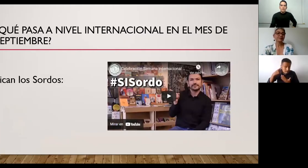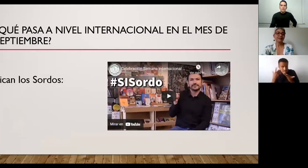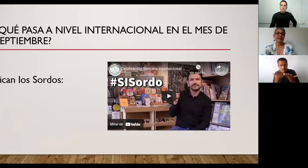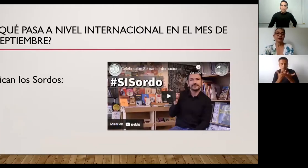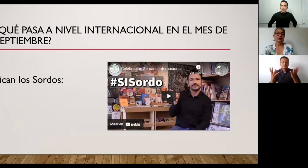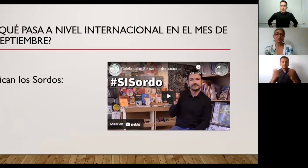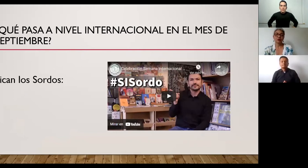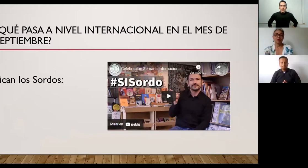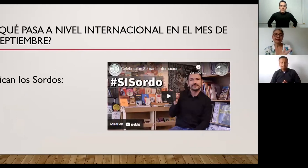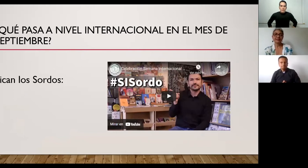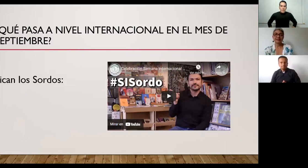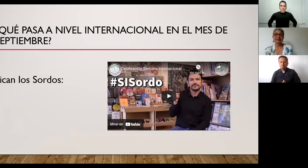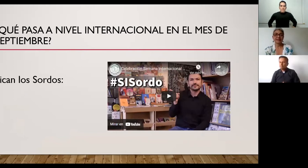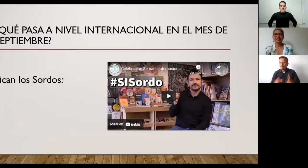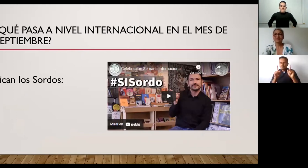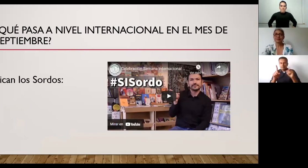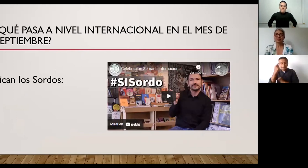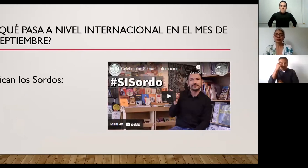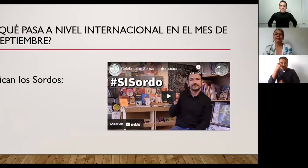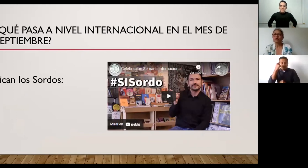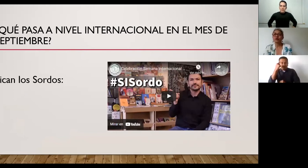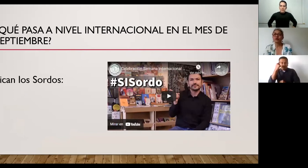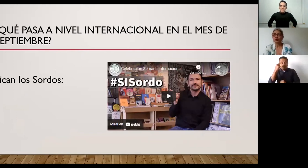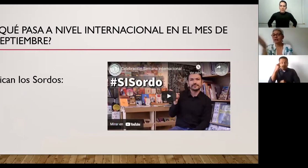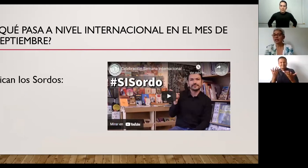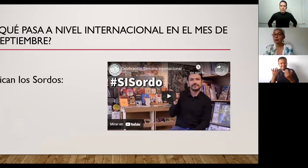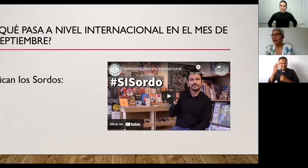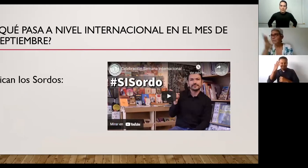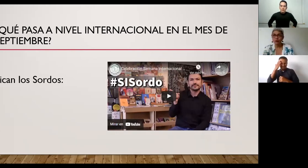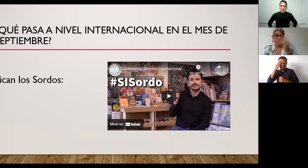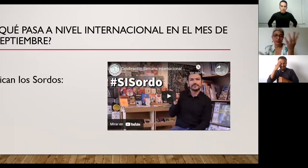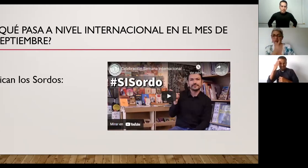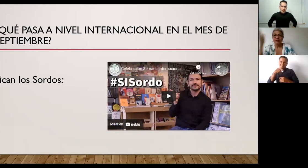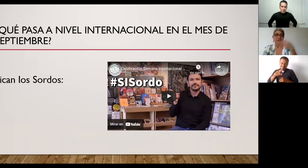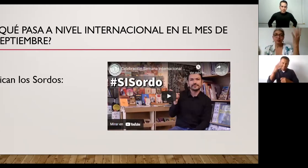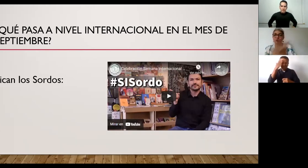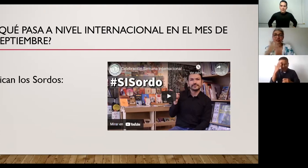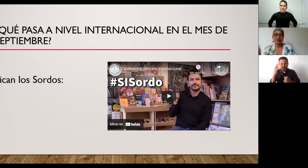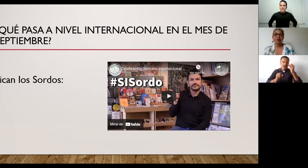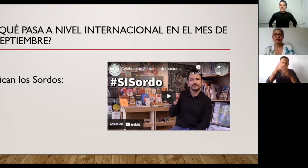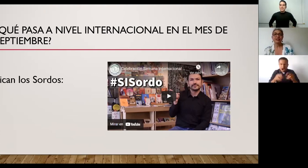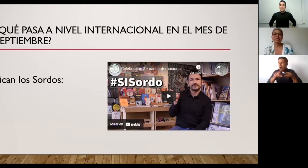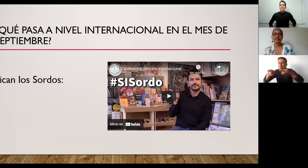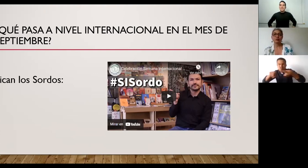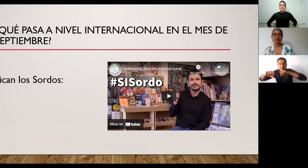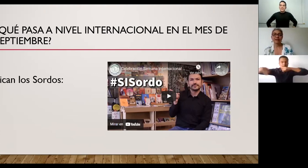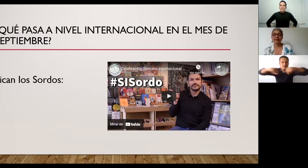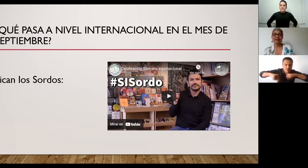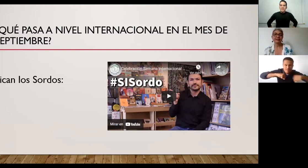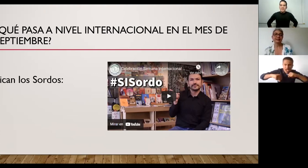con ese antecedente pues cuál es todo el barullo y el movimiento y la bulla en